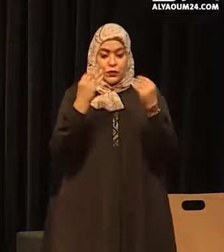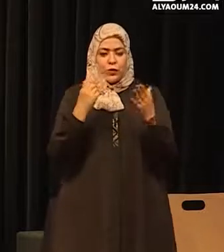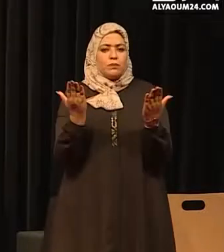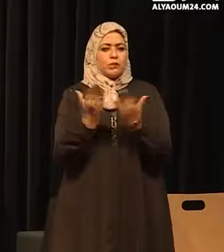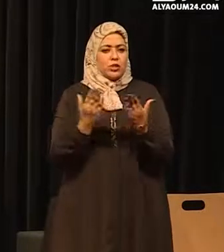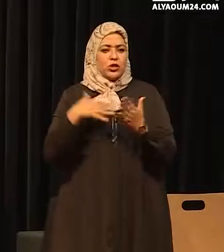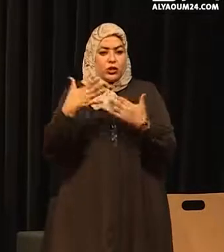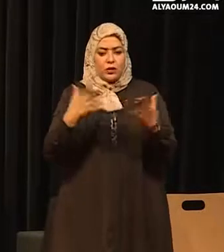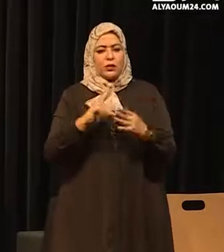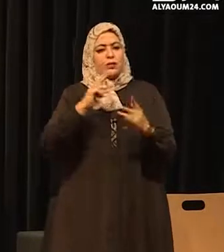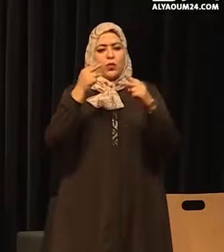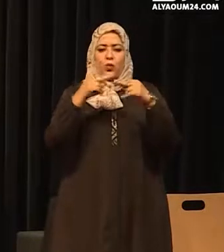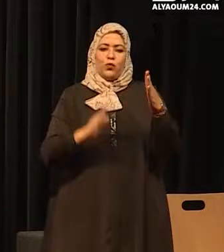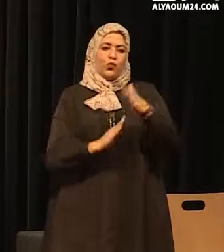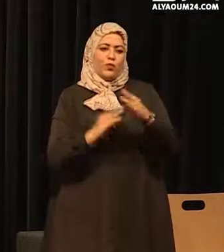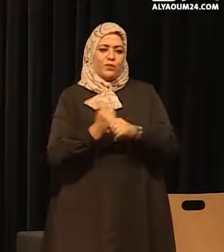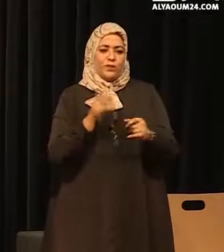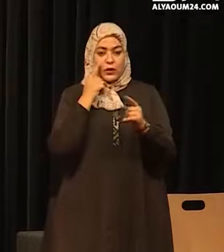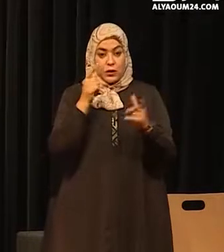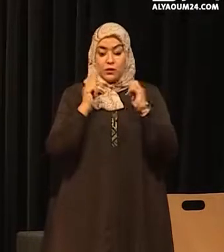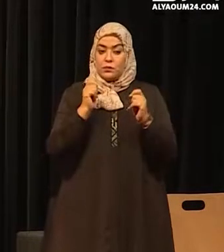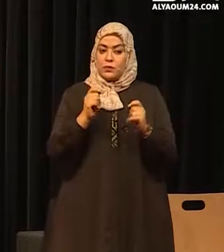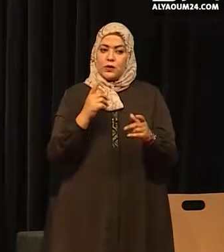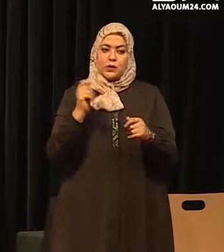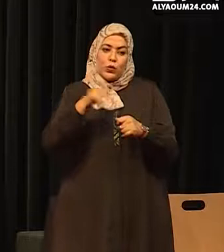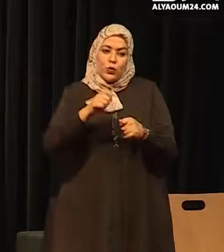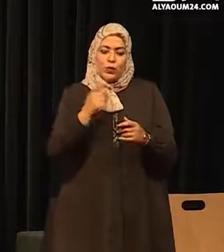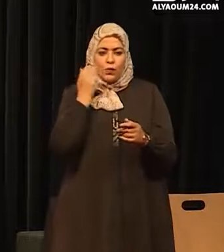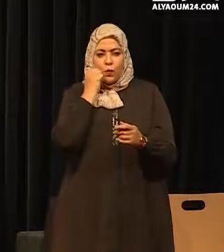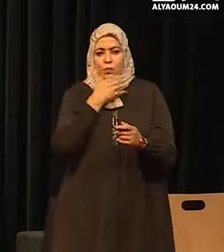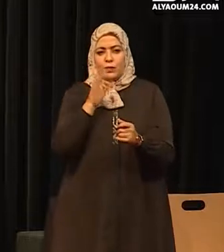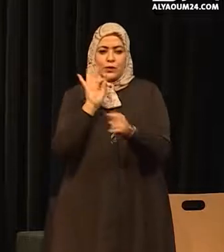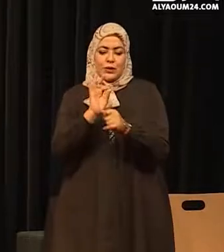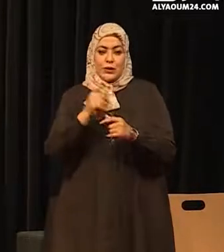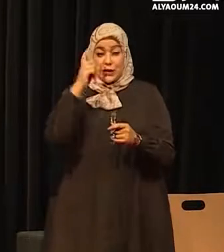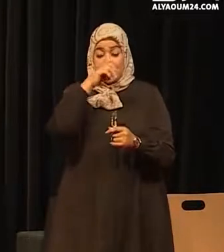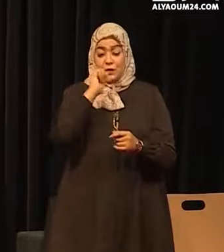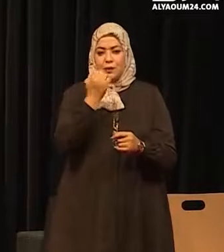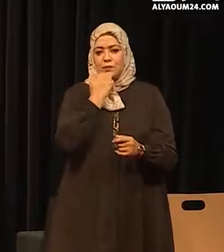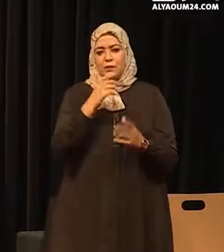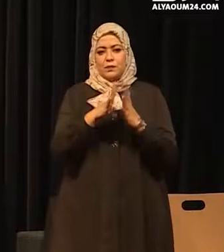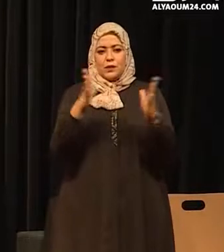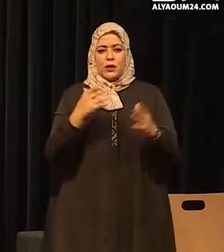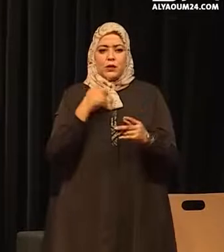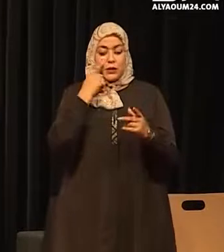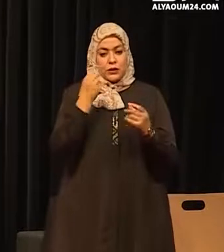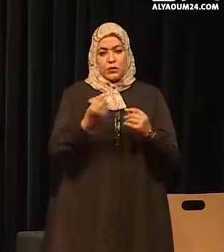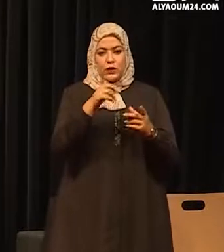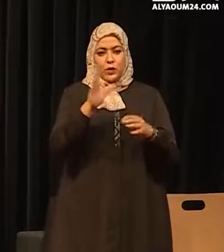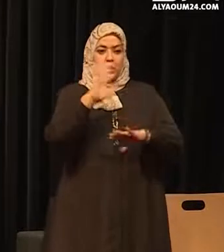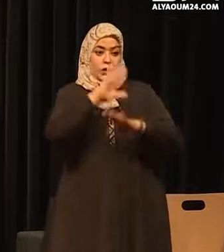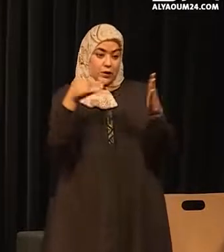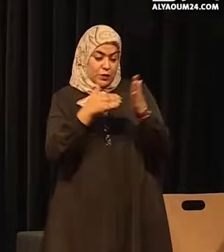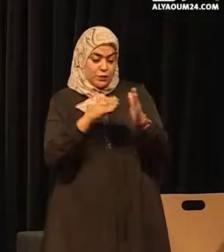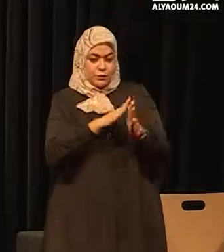منافعه وفي نفس الوقت تعزيز الوقاية وحمايتهم من كل المخاطر التي تهدد سلامتهم وقد